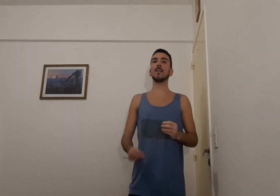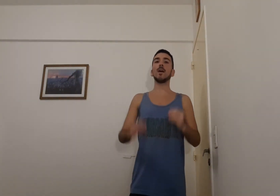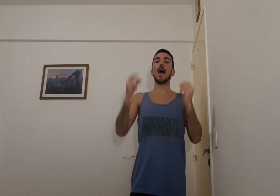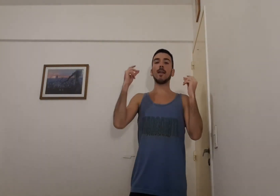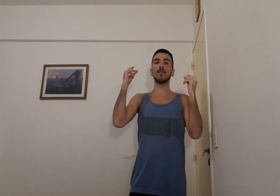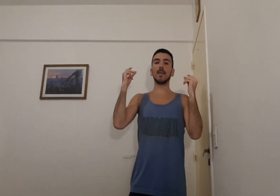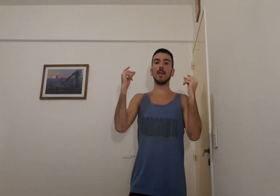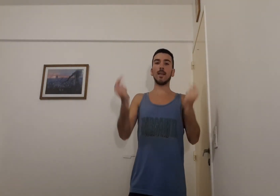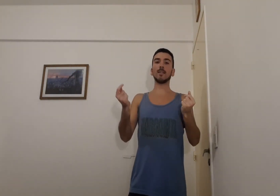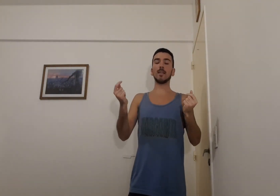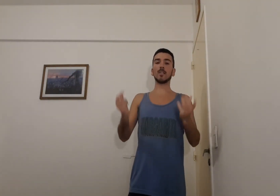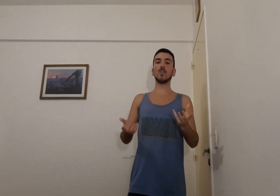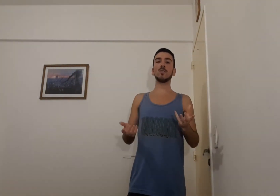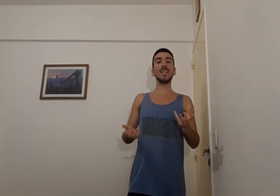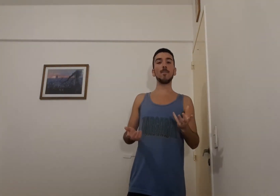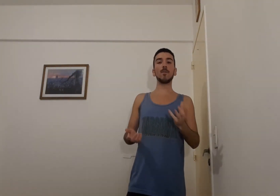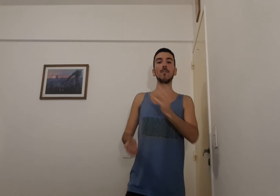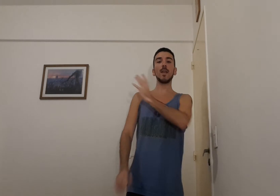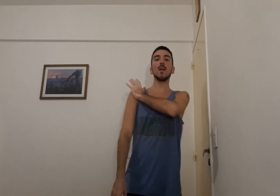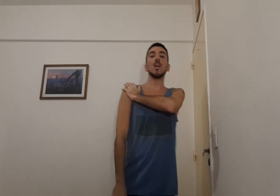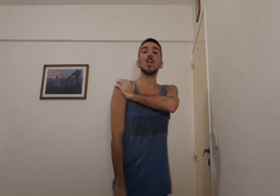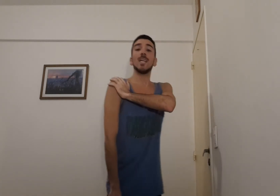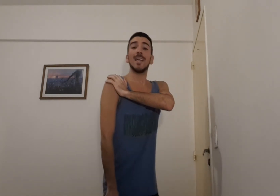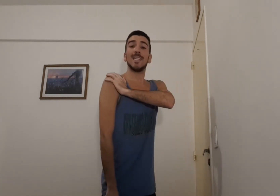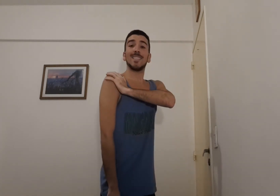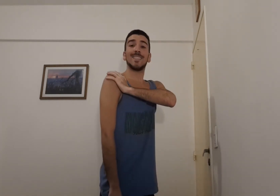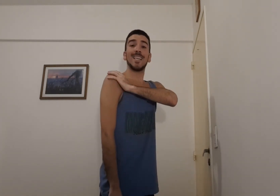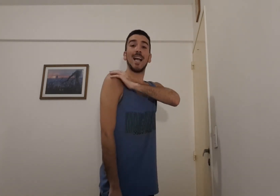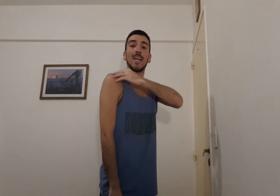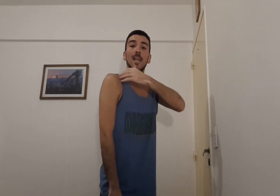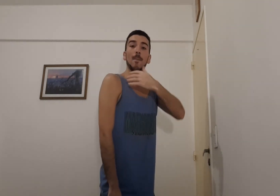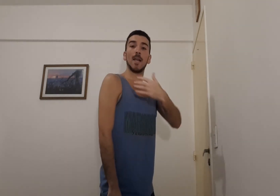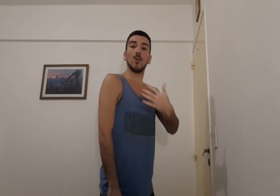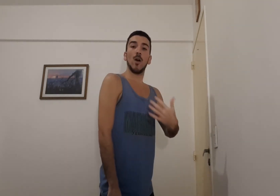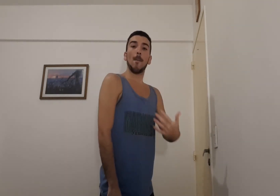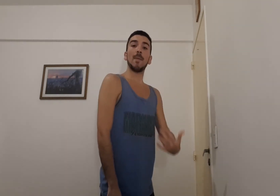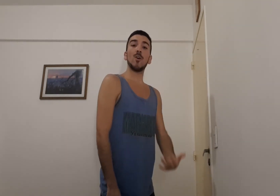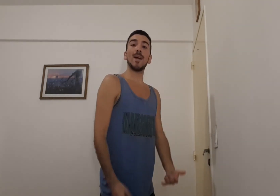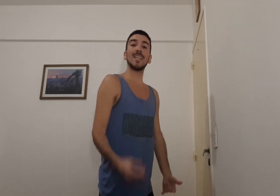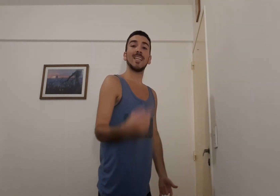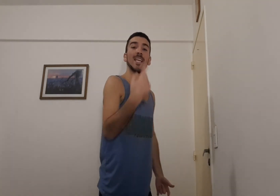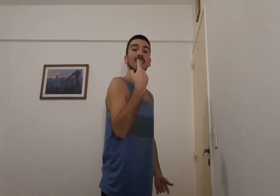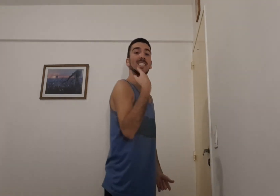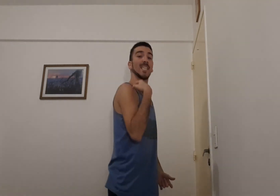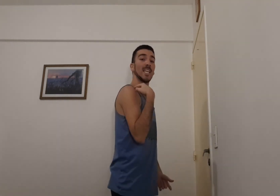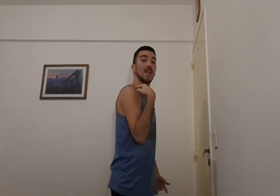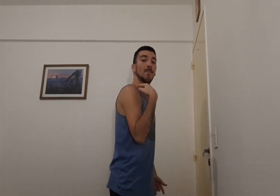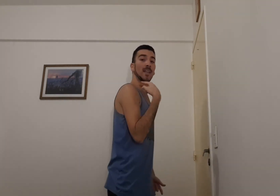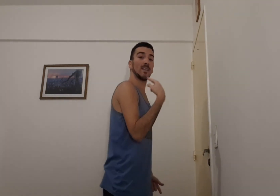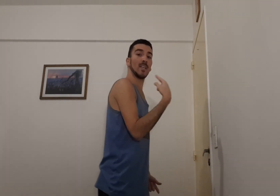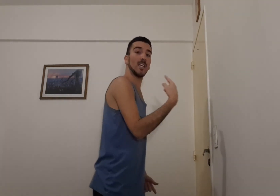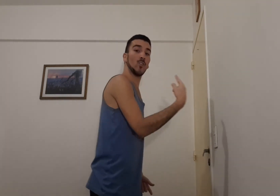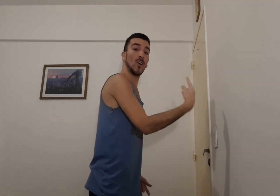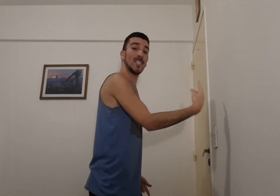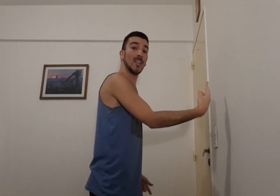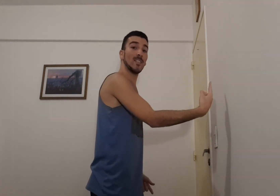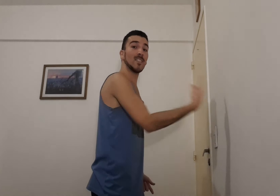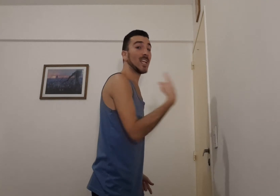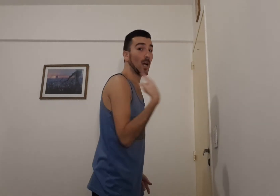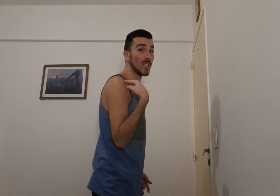es, ante la indicación de le profe, sacan la mano, pero van a tener que seguir manteniendo esa distancia que ahora